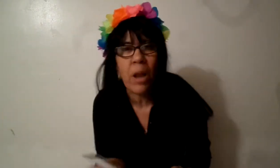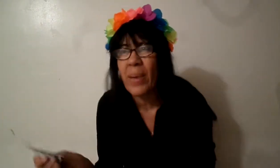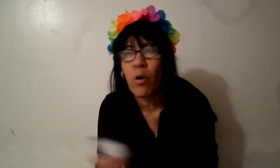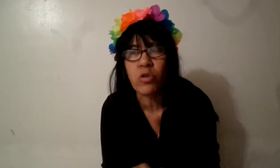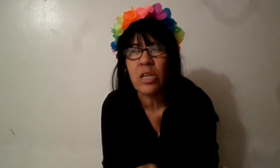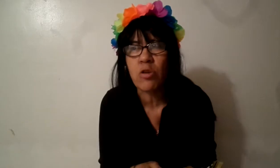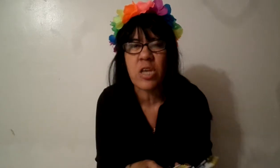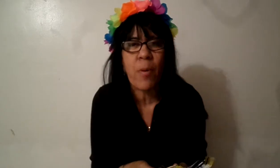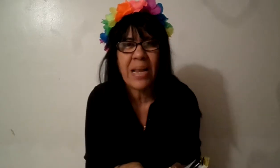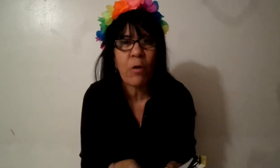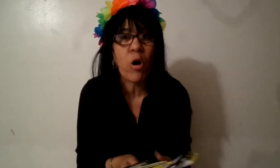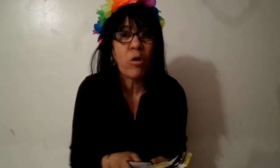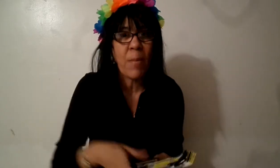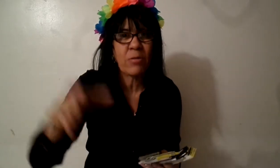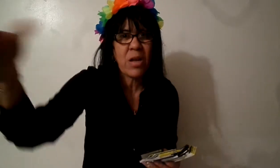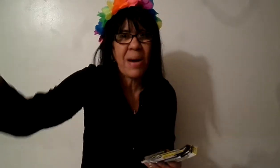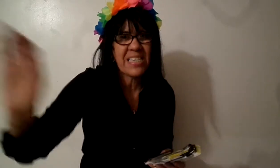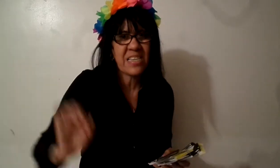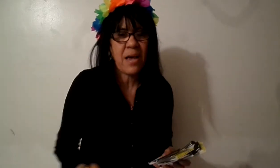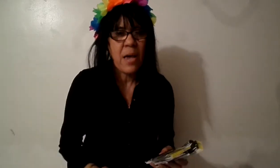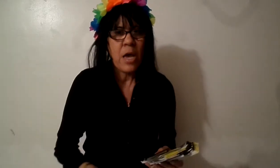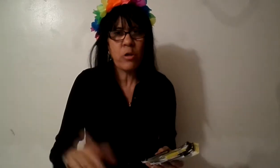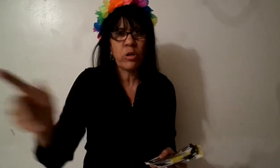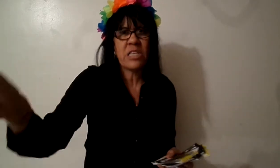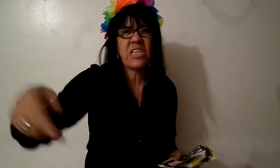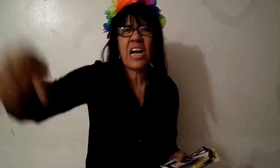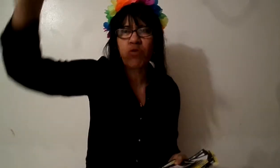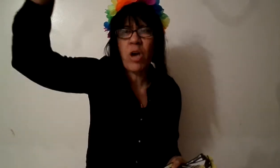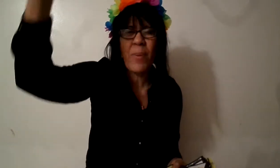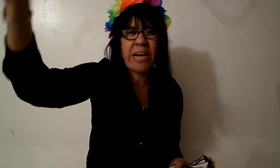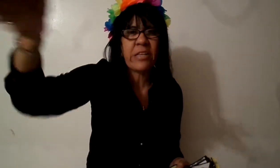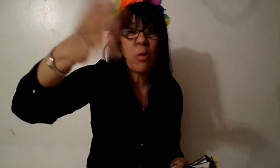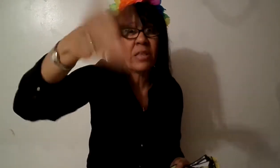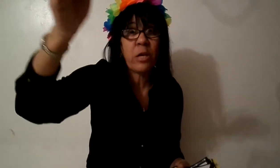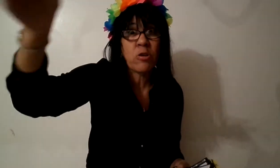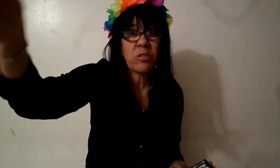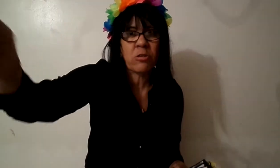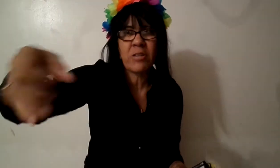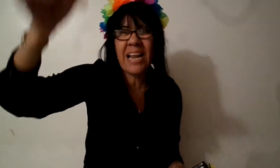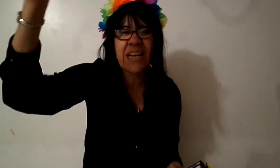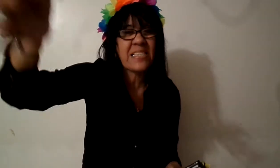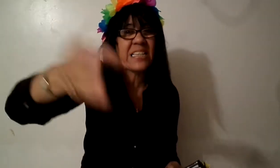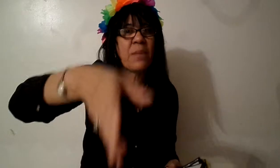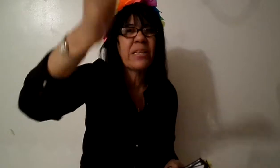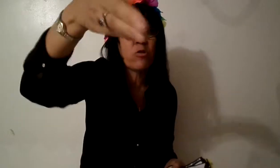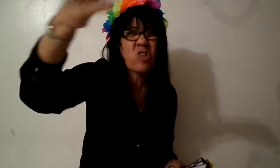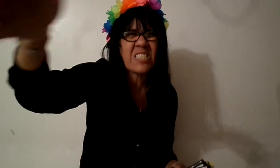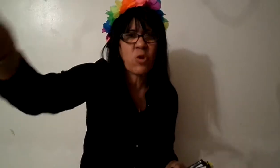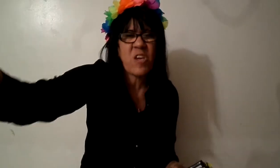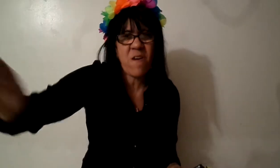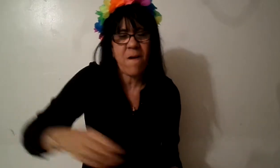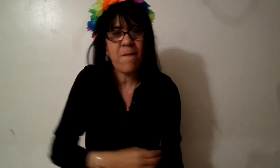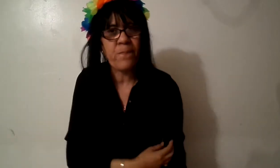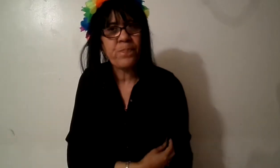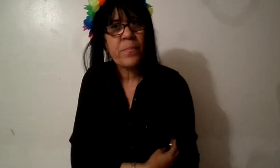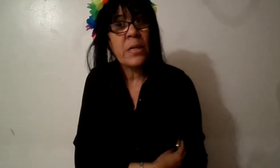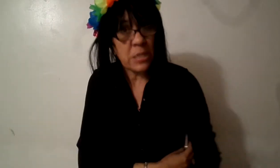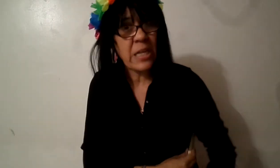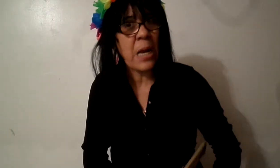las ves escondiéndose porque las coge con la mano en la masa y Dios te dice cantos de paquetero mentiroso dentro de la iglesia está el mentiroso que hace orillas si está el